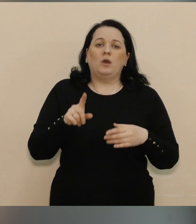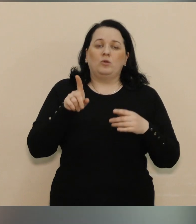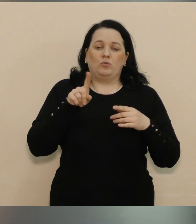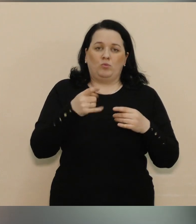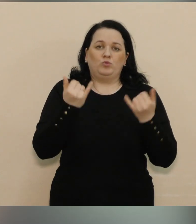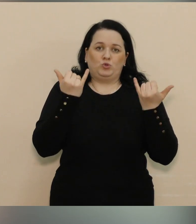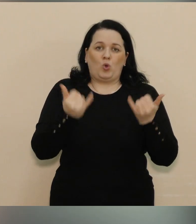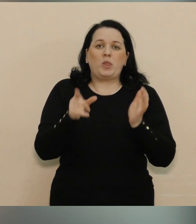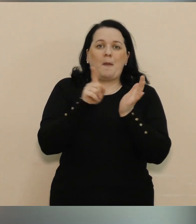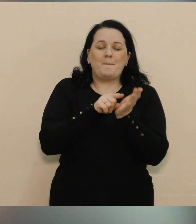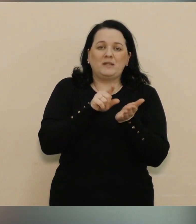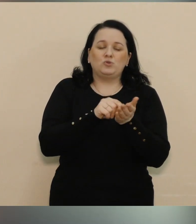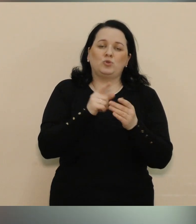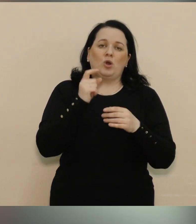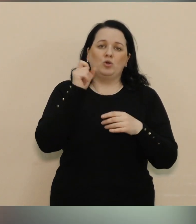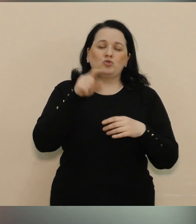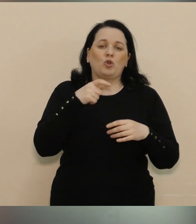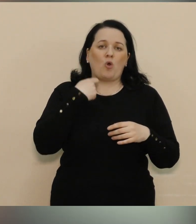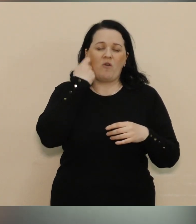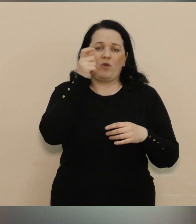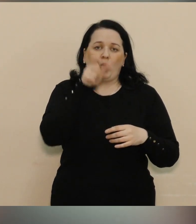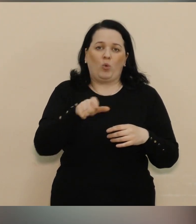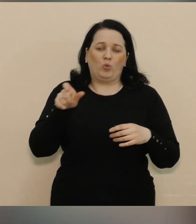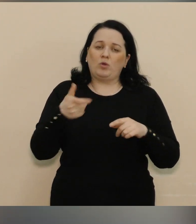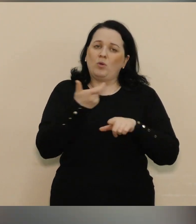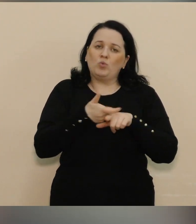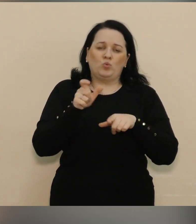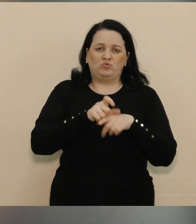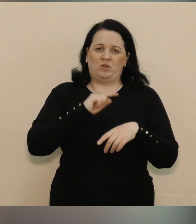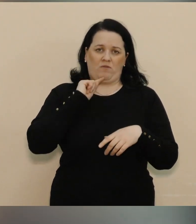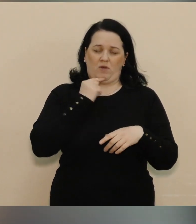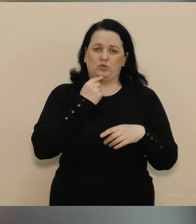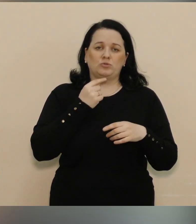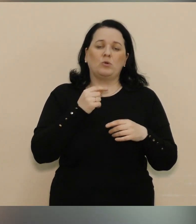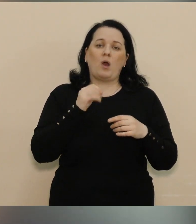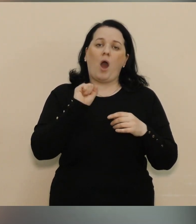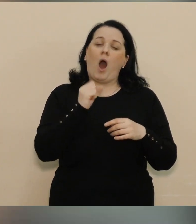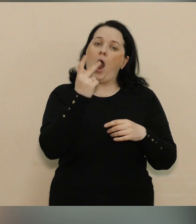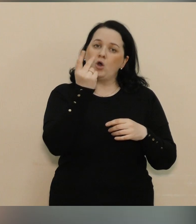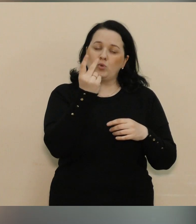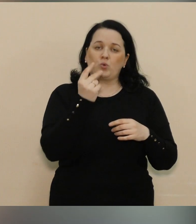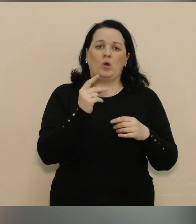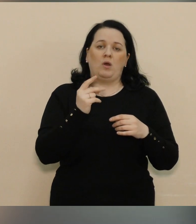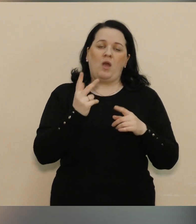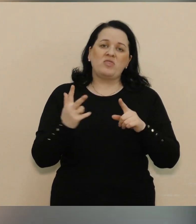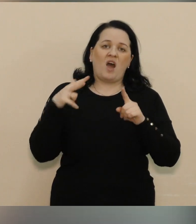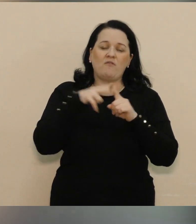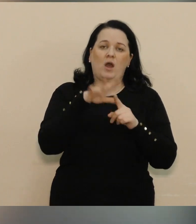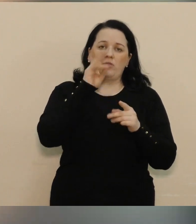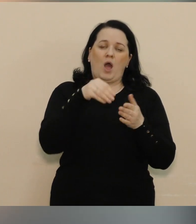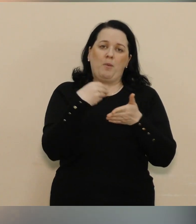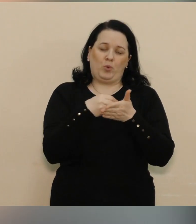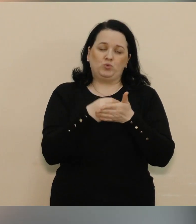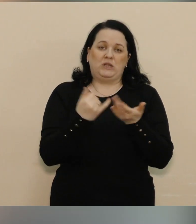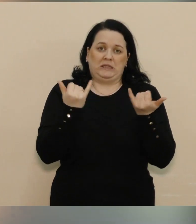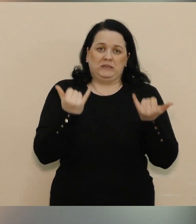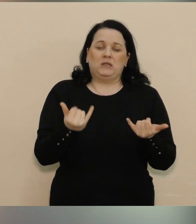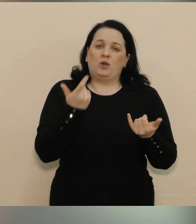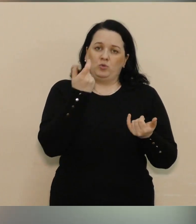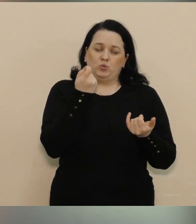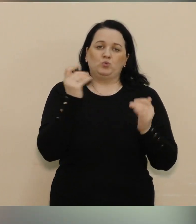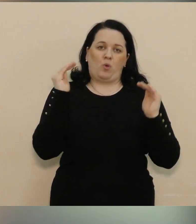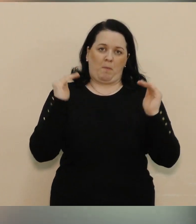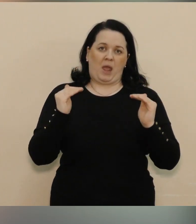пенсіонерам, людям золотого віку дуже важко. А друге, ну, навантаження на бюджет. Все-таки зараз